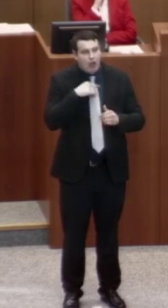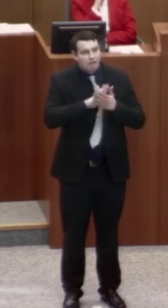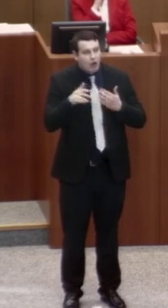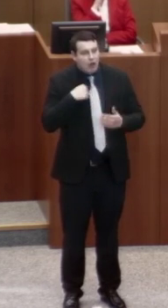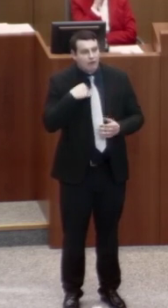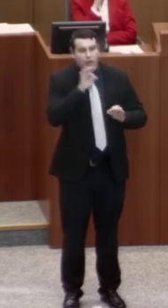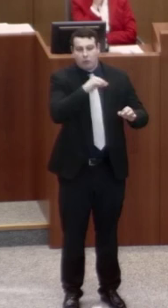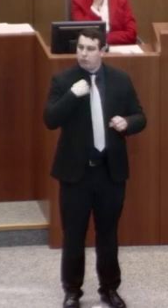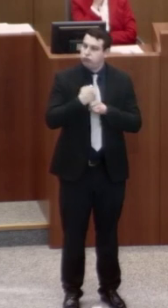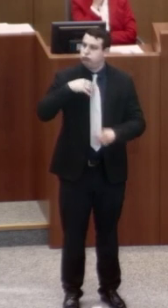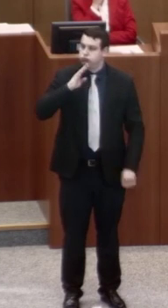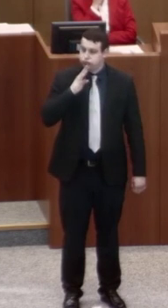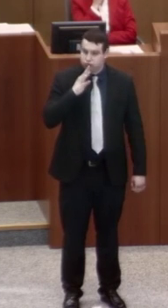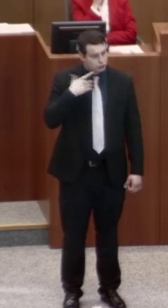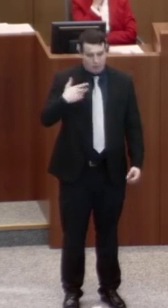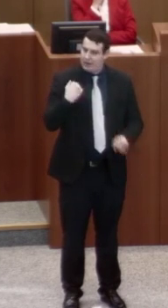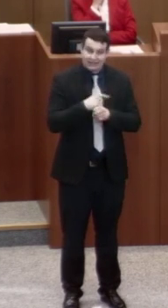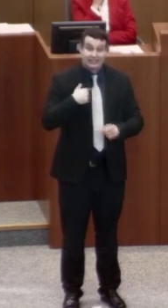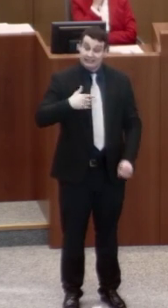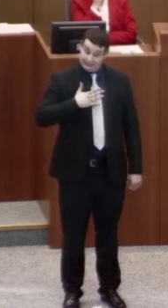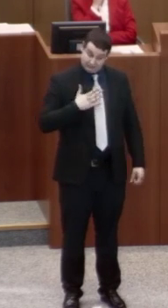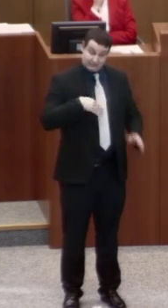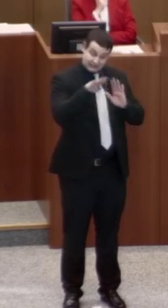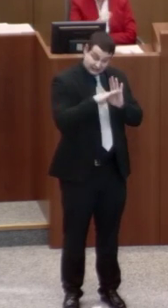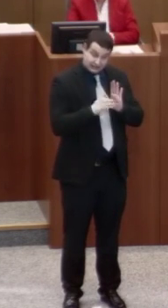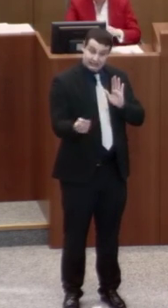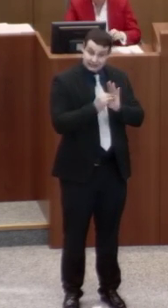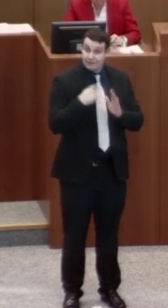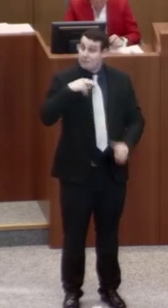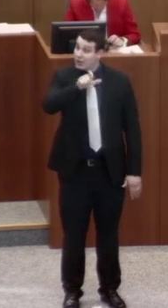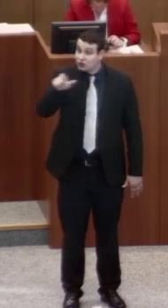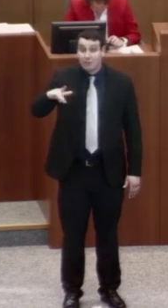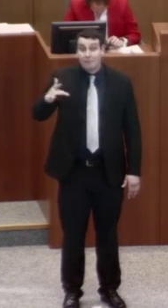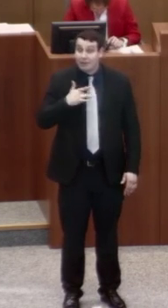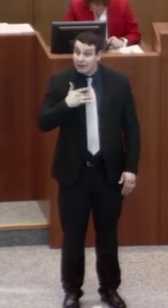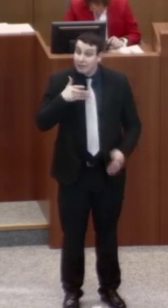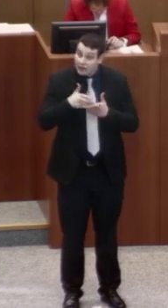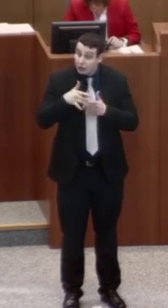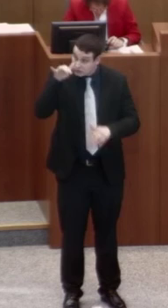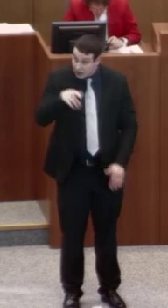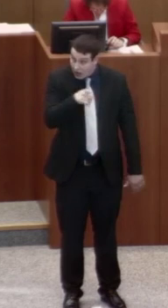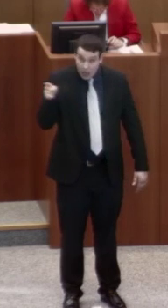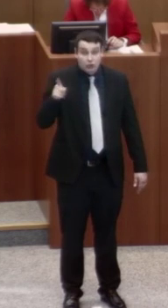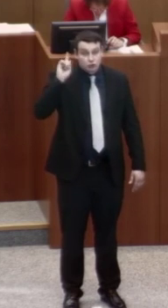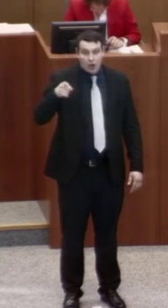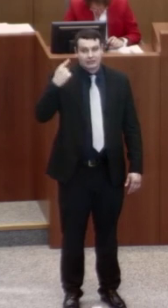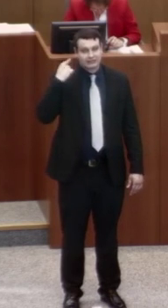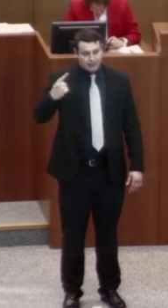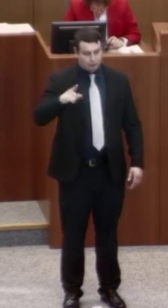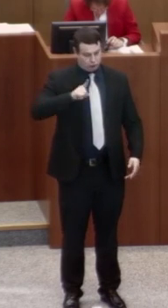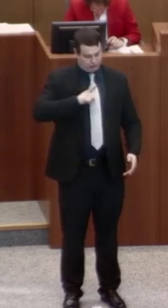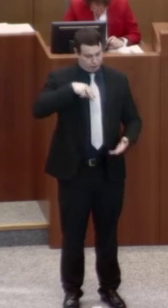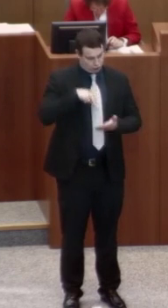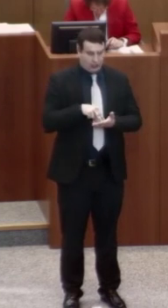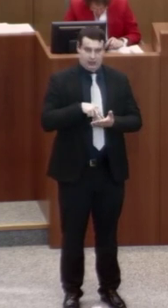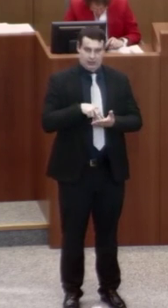nicht machen. Wir halten dem ein Gesetz entgeben, das die Menschen in den Mittelpunkt stellt und ihre emanzipatorische Teilhabe stärkt. Und